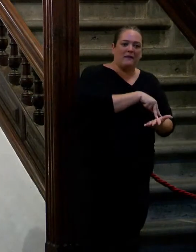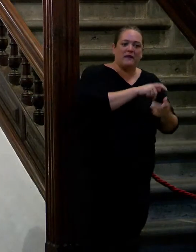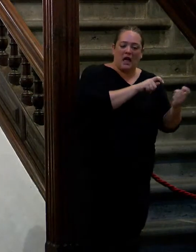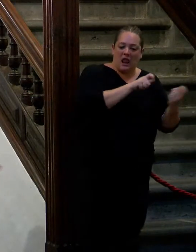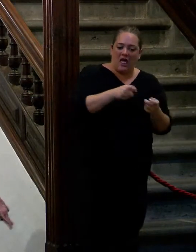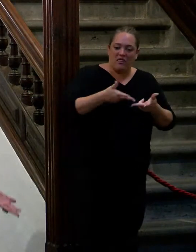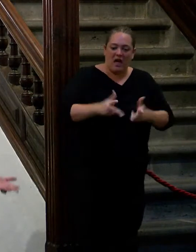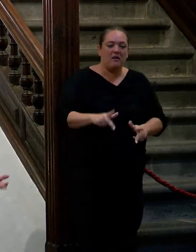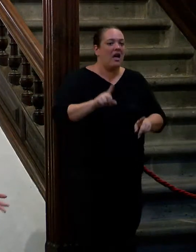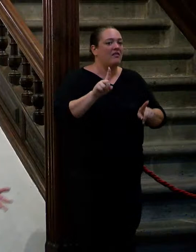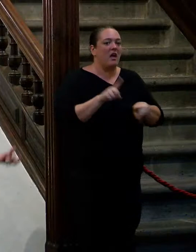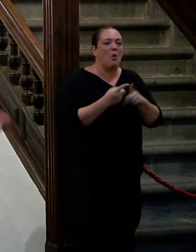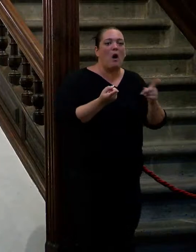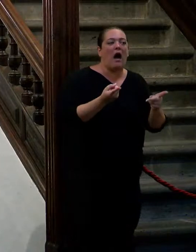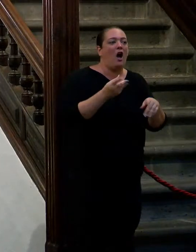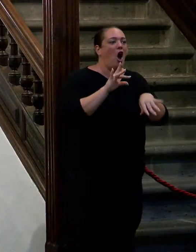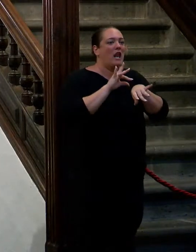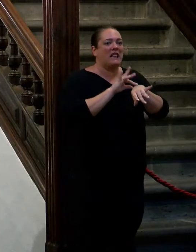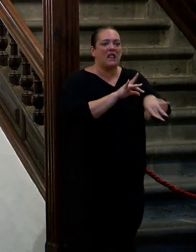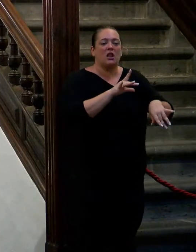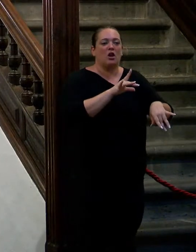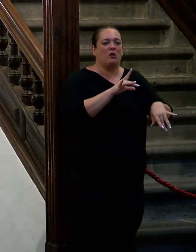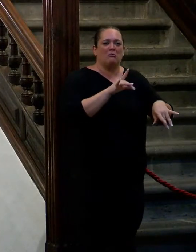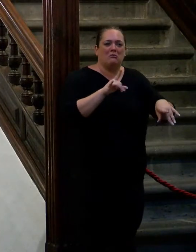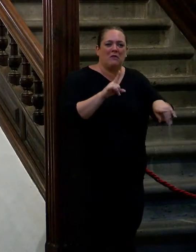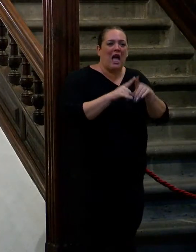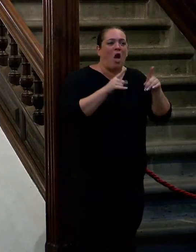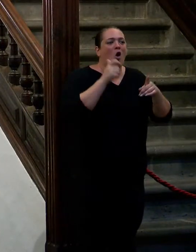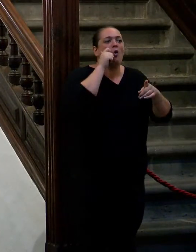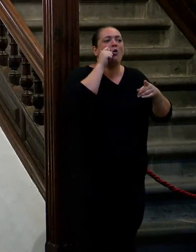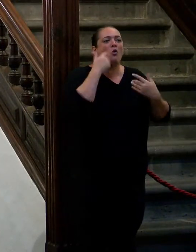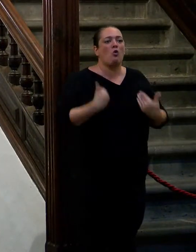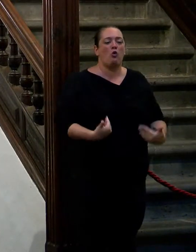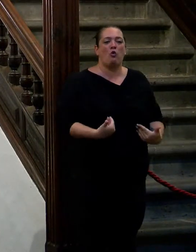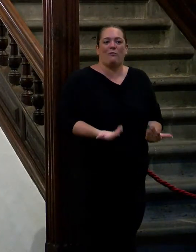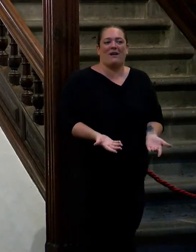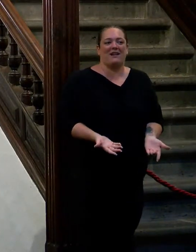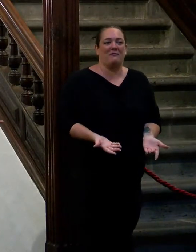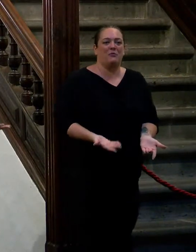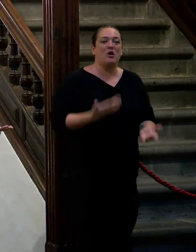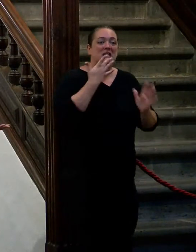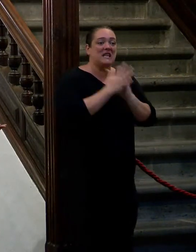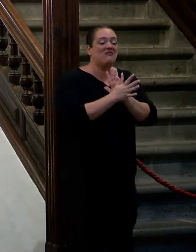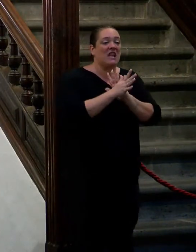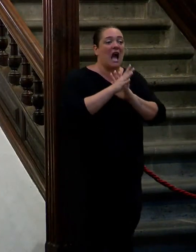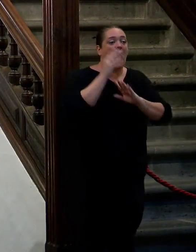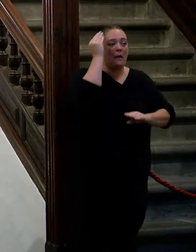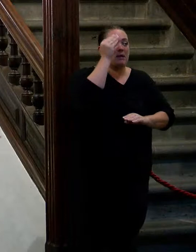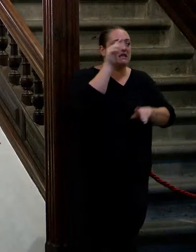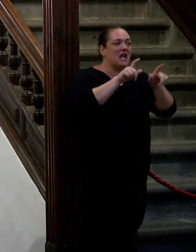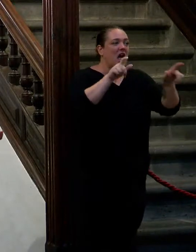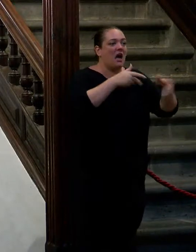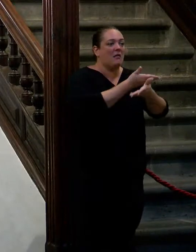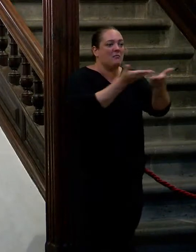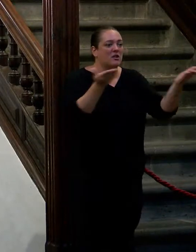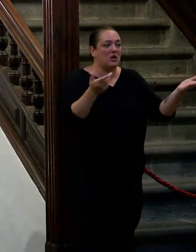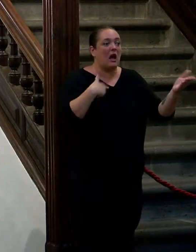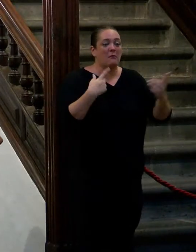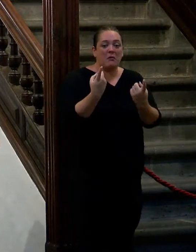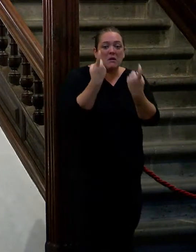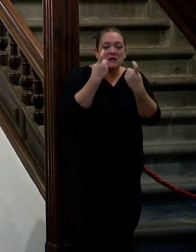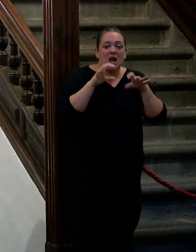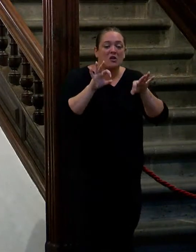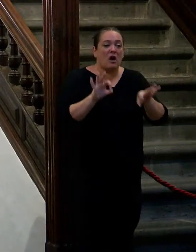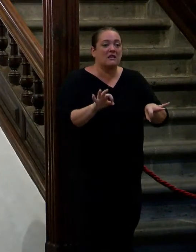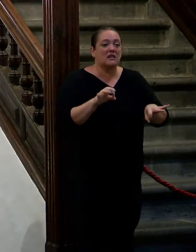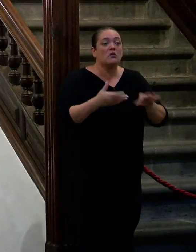con orientación ni con nada es humanismo quiero decirte es pensar en las personas quiero decirte y me enseñaron a mí me enseñaron que